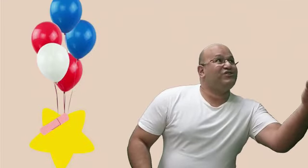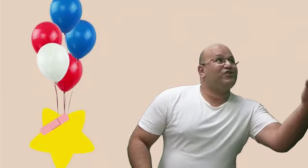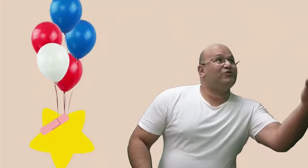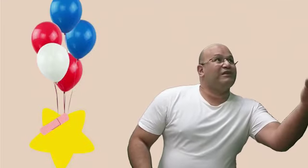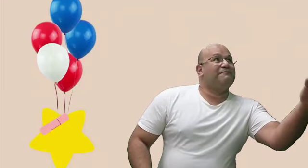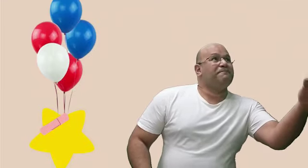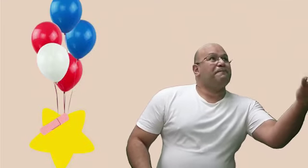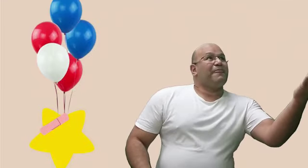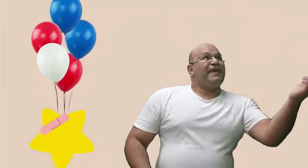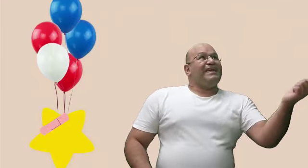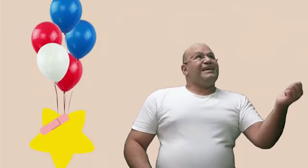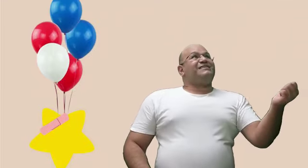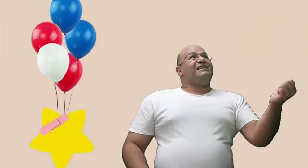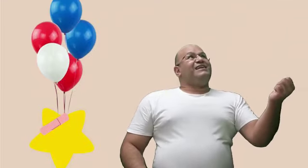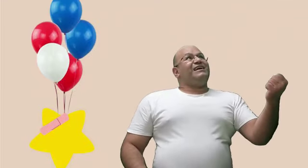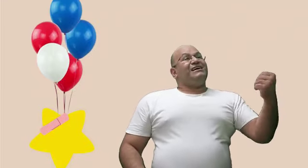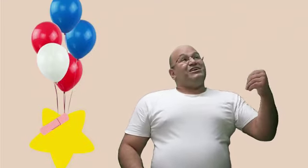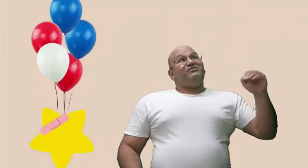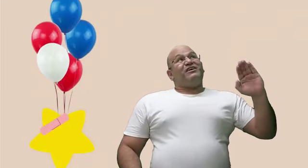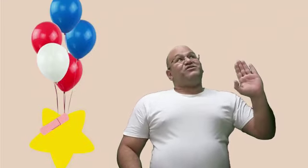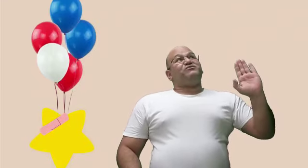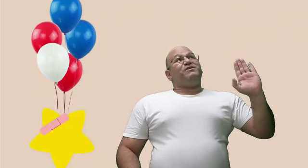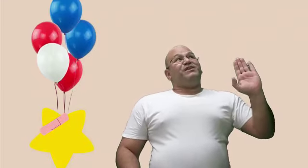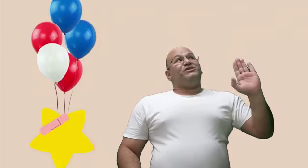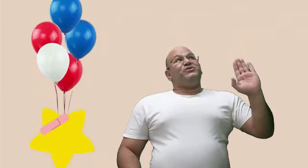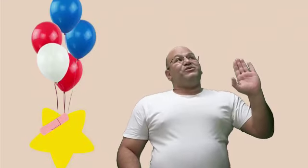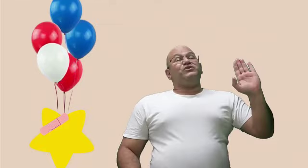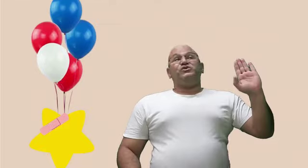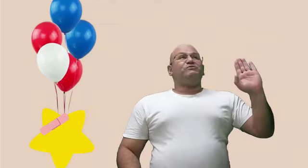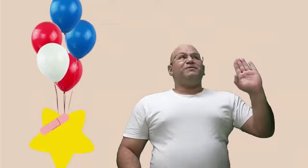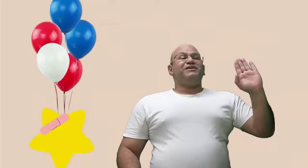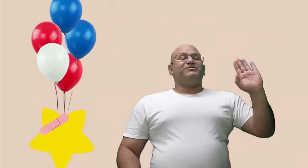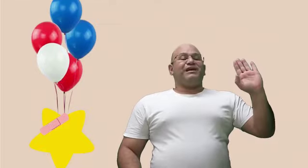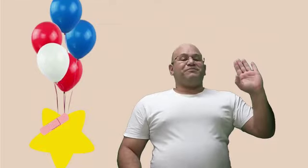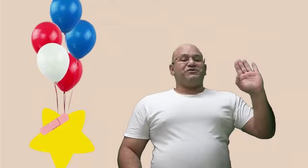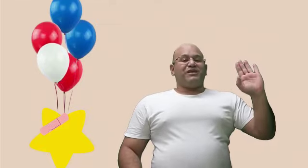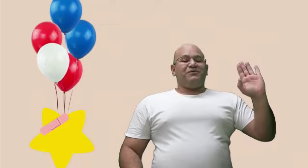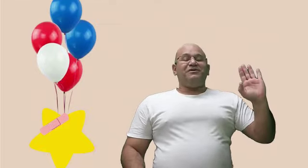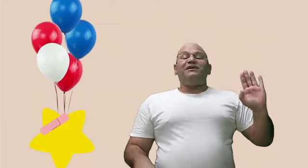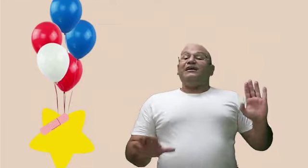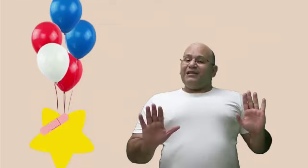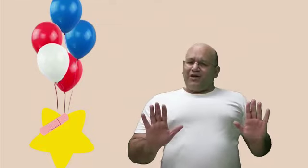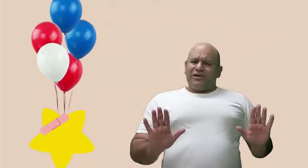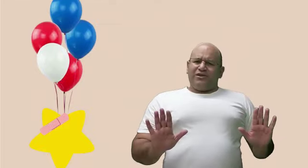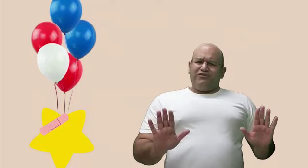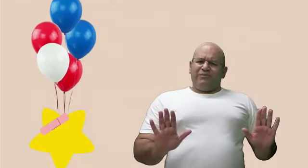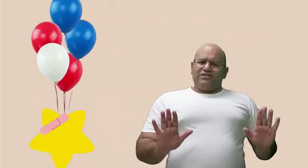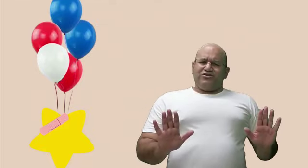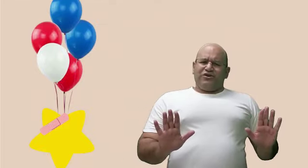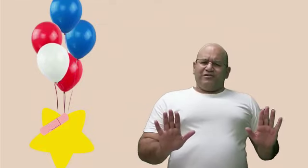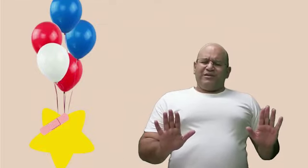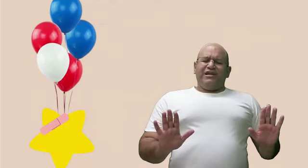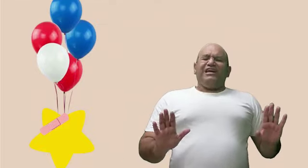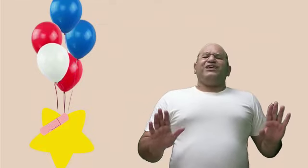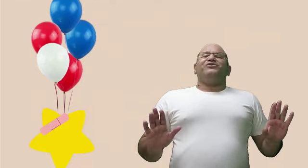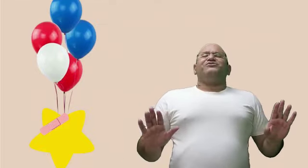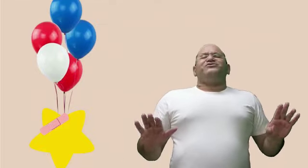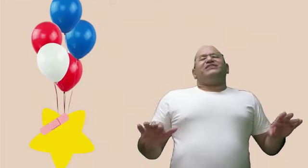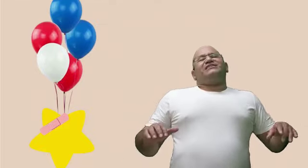e solta. E a estrelinha vai subindo, subindo lá para o céu. Laura novamente dorme. E no outro dia,